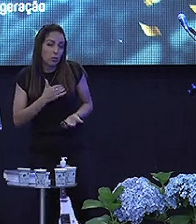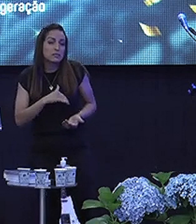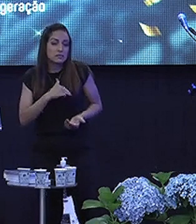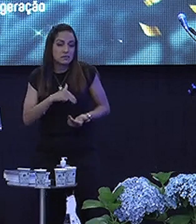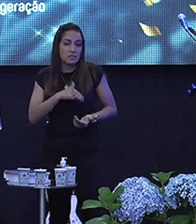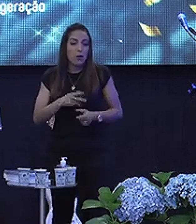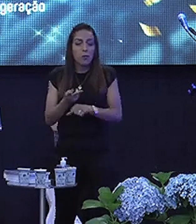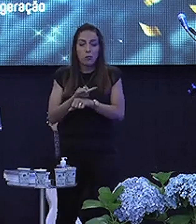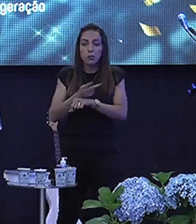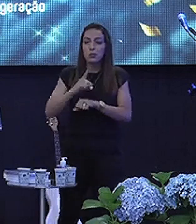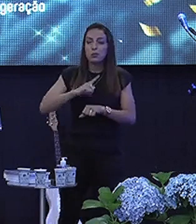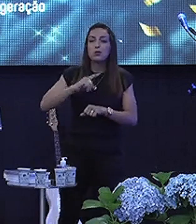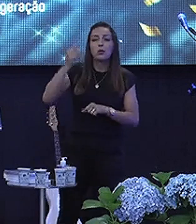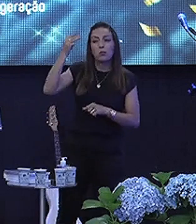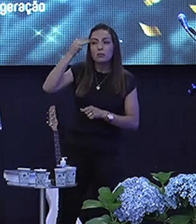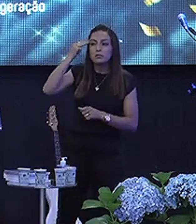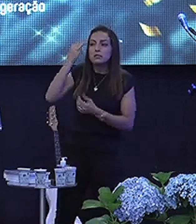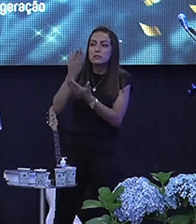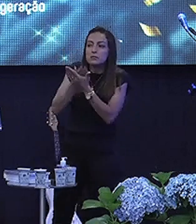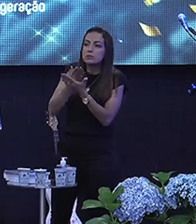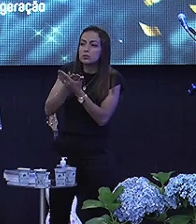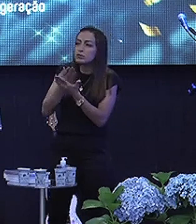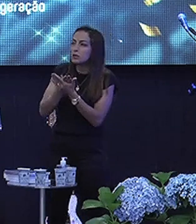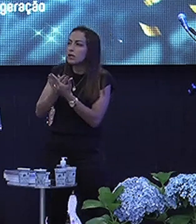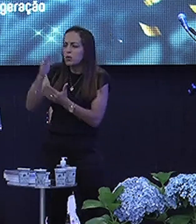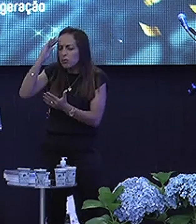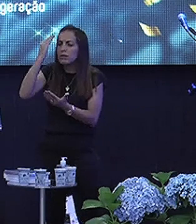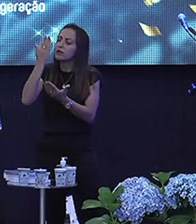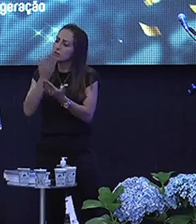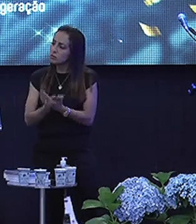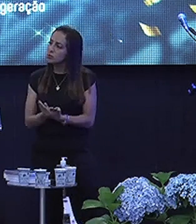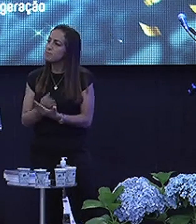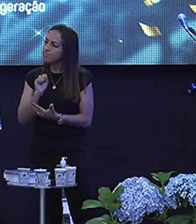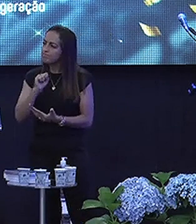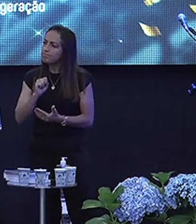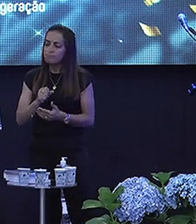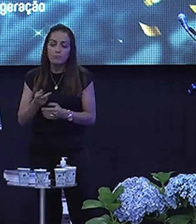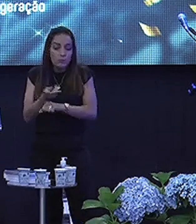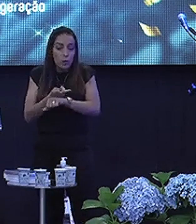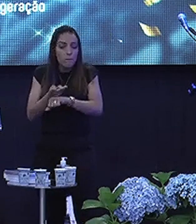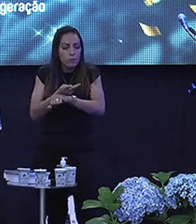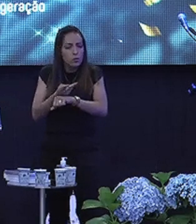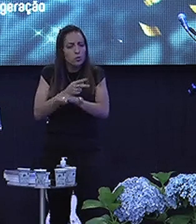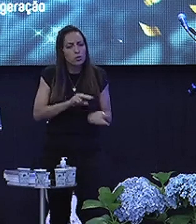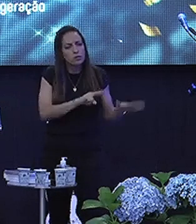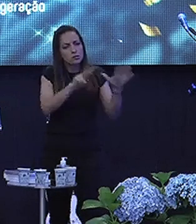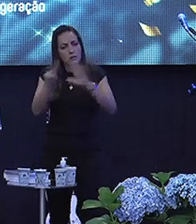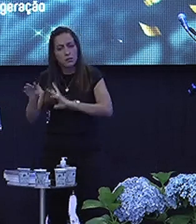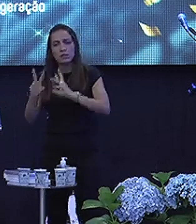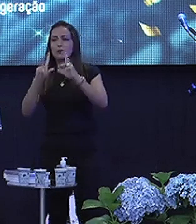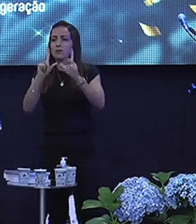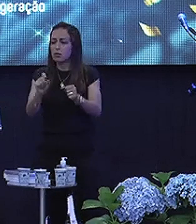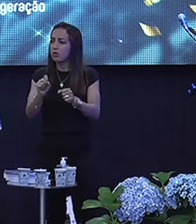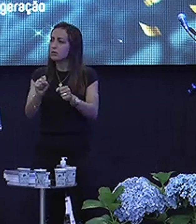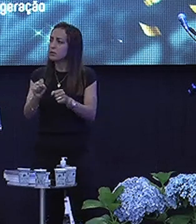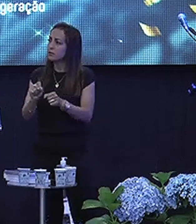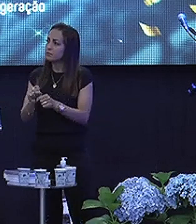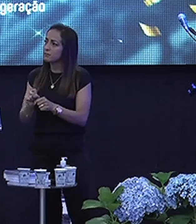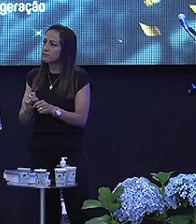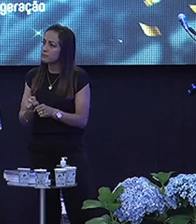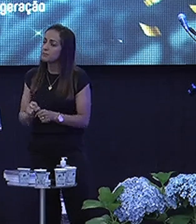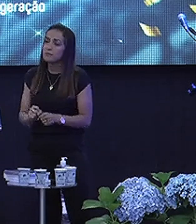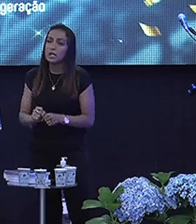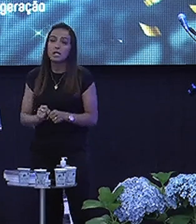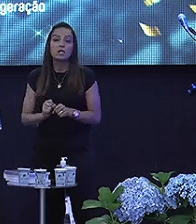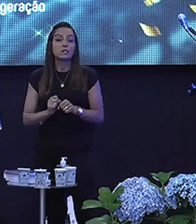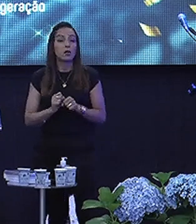procuro ter uma meditação Eu medito Acredito, né? Que a gente procura meditar durante a semana toda Eu tenho essa